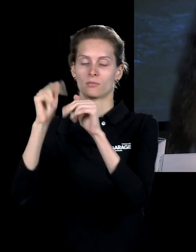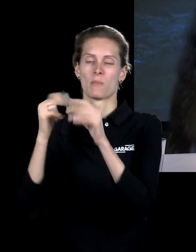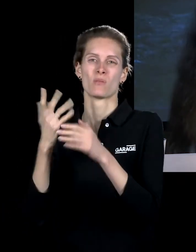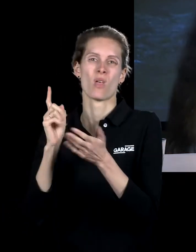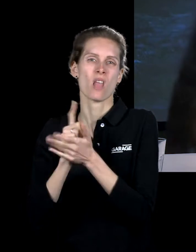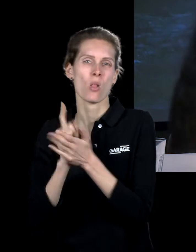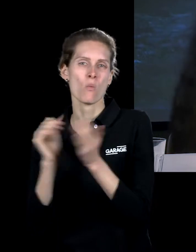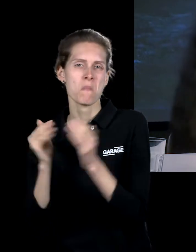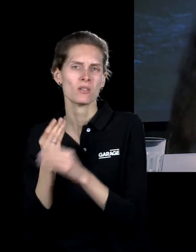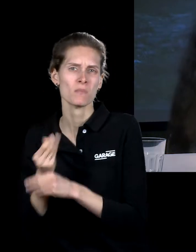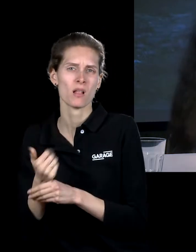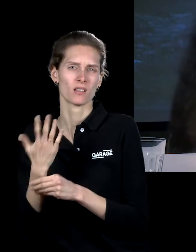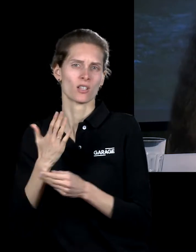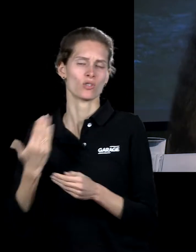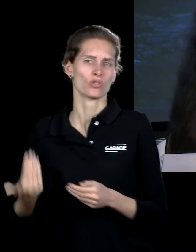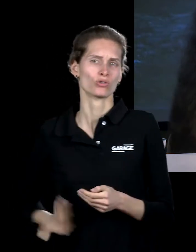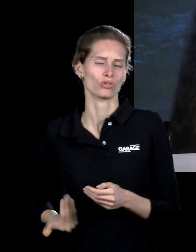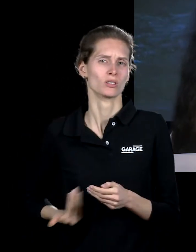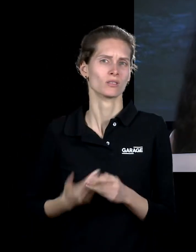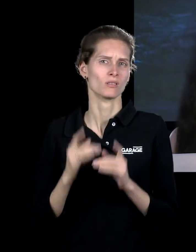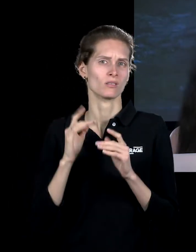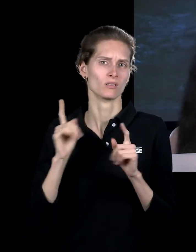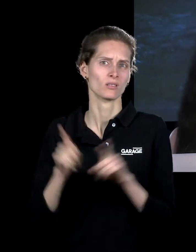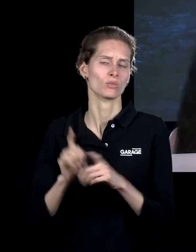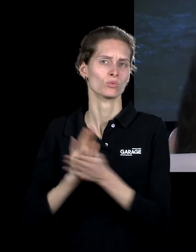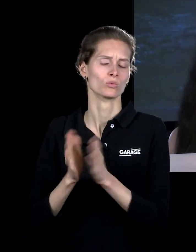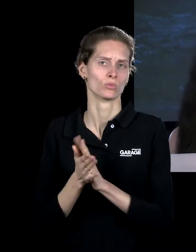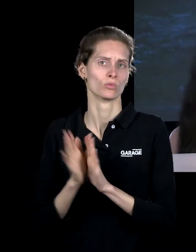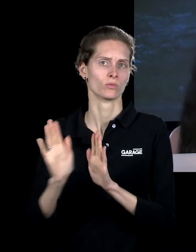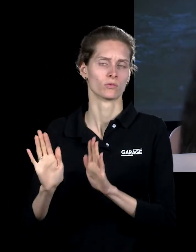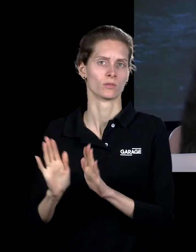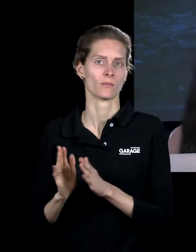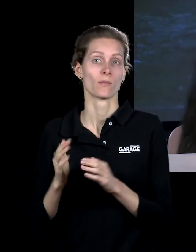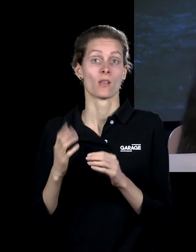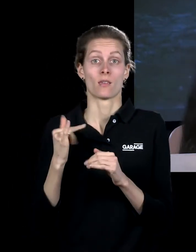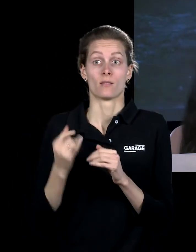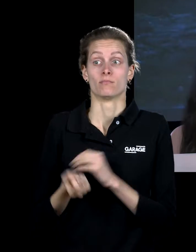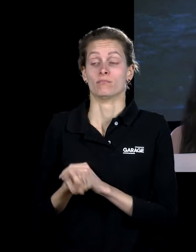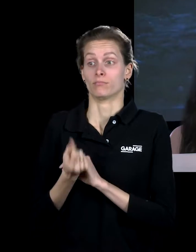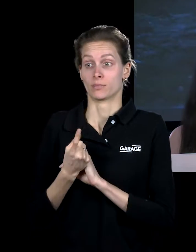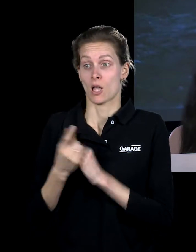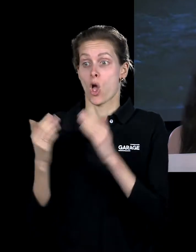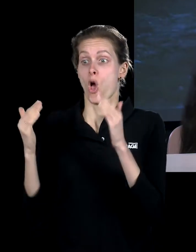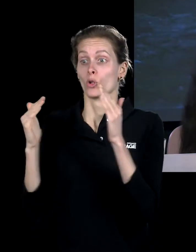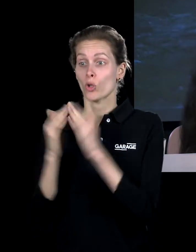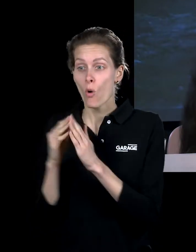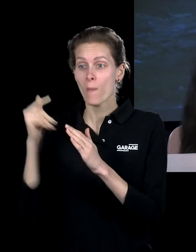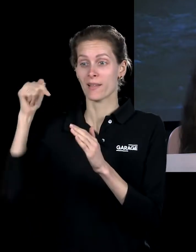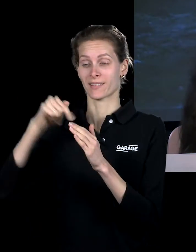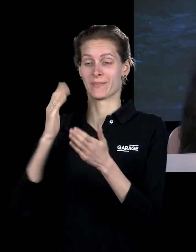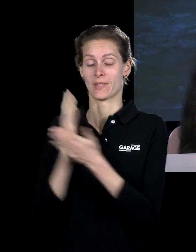какая-то есть вот такая жизненная объяснение. И, соответственно, появляются дома, которые обитаемые, но вечно